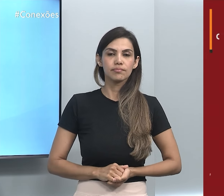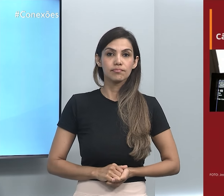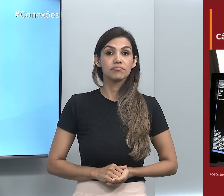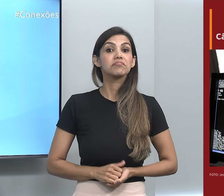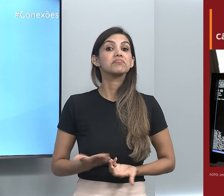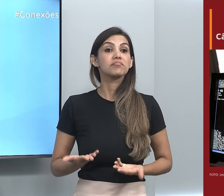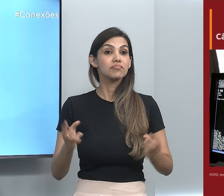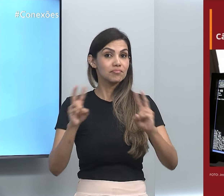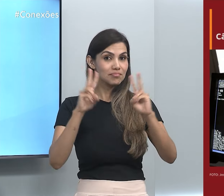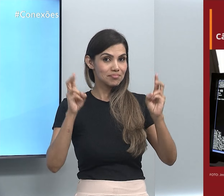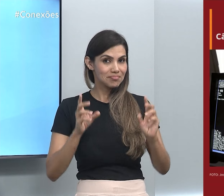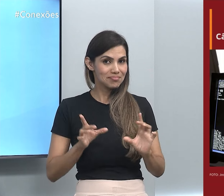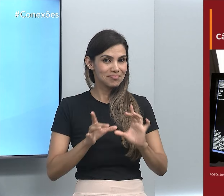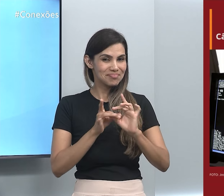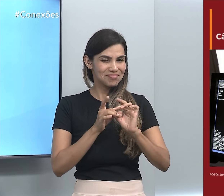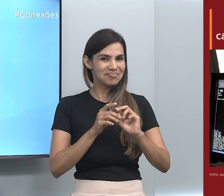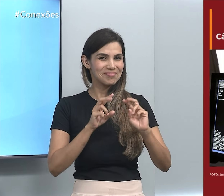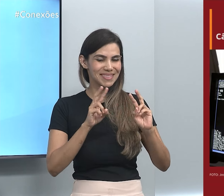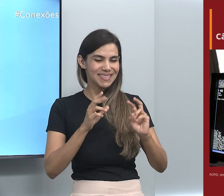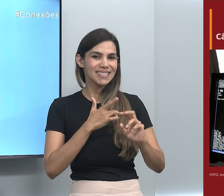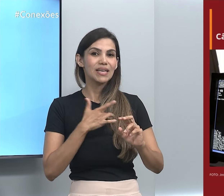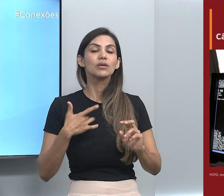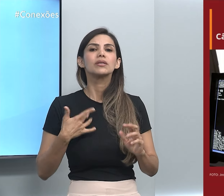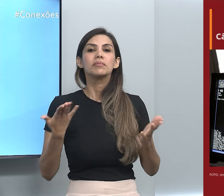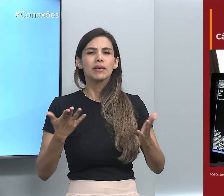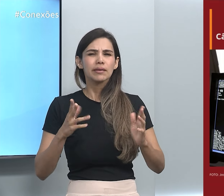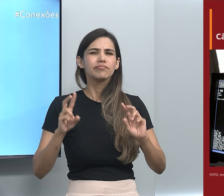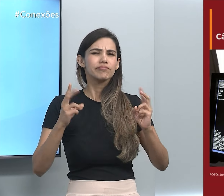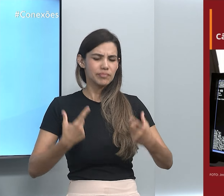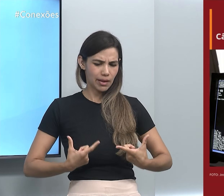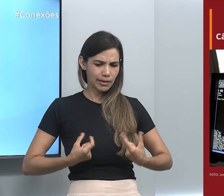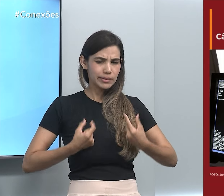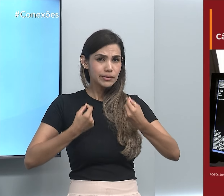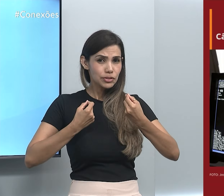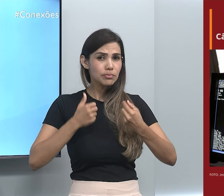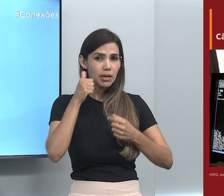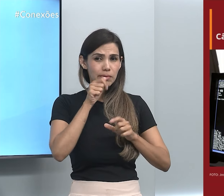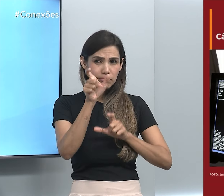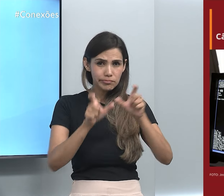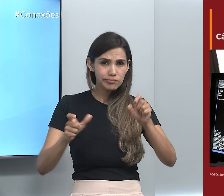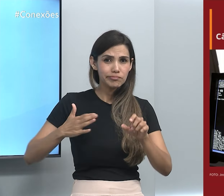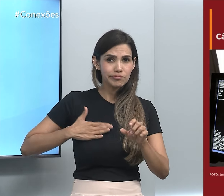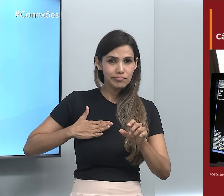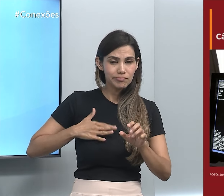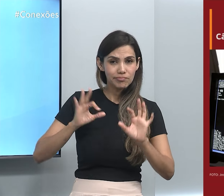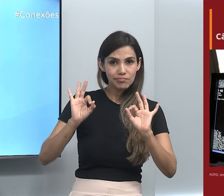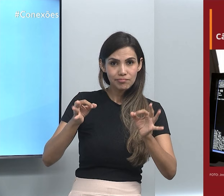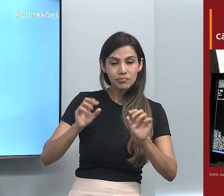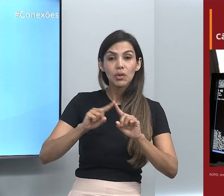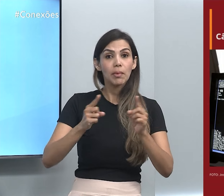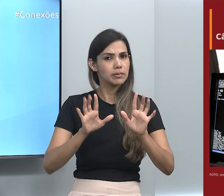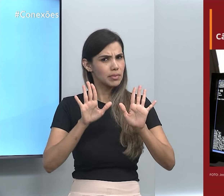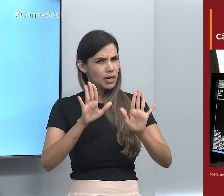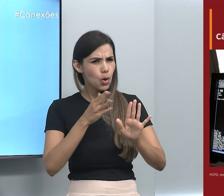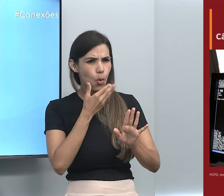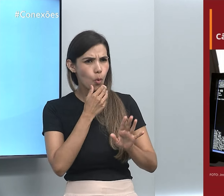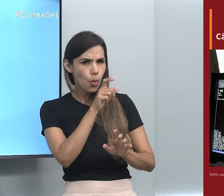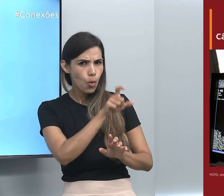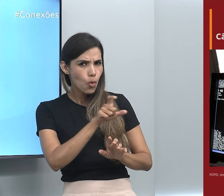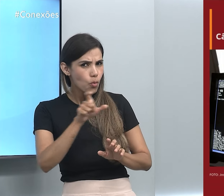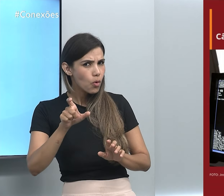E ainda sobre saúde, é comum que se fale sobre câncer de mama nas mulheres, mas isso não significa que os homens não